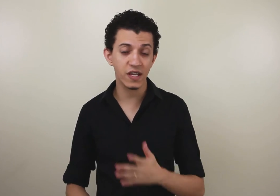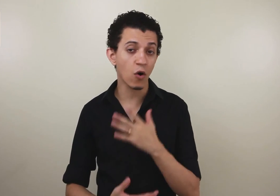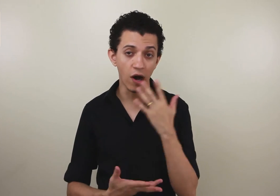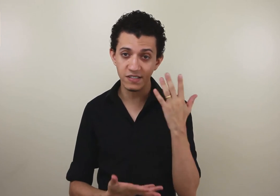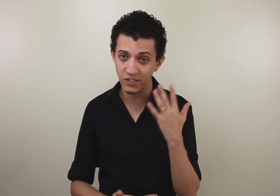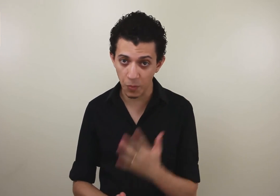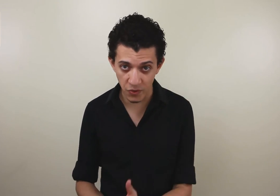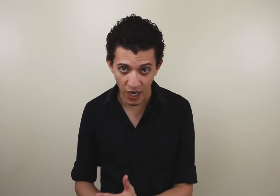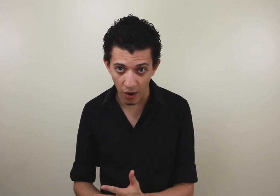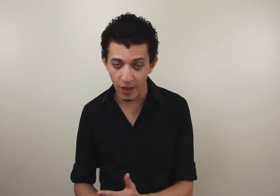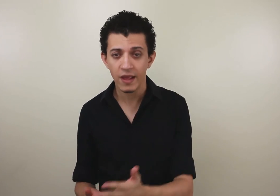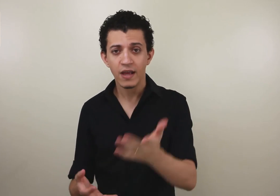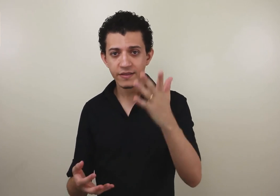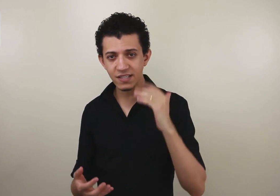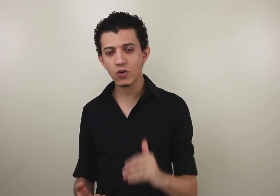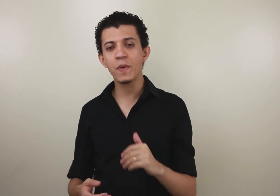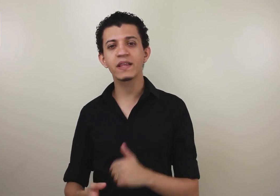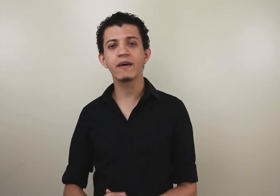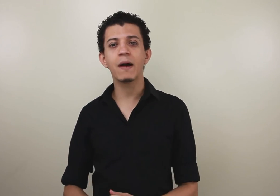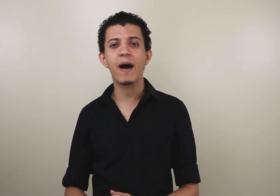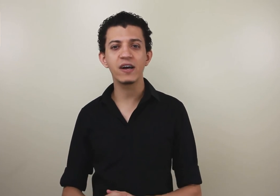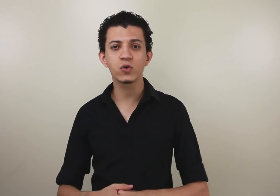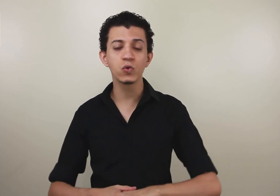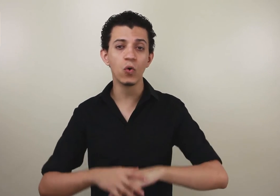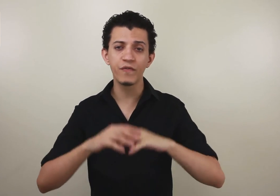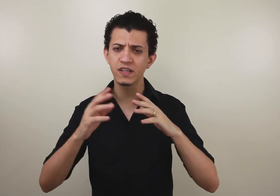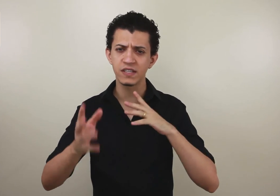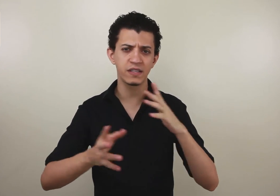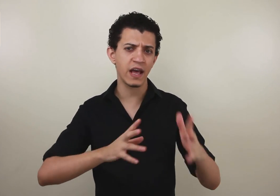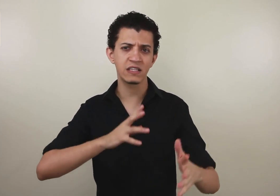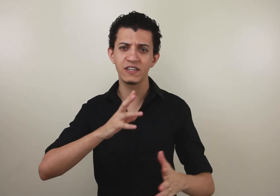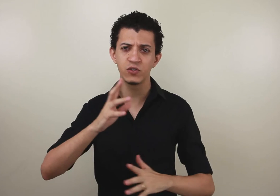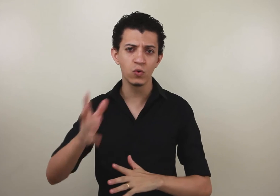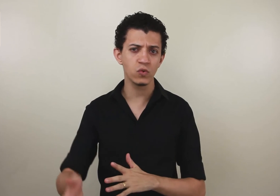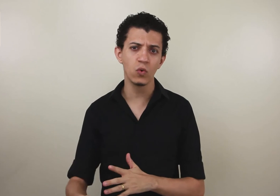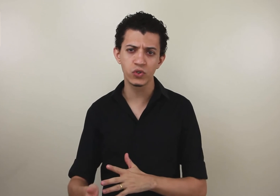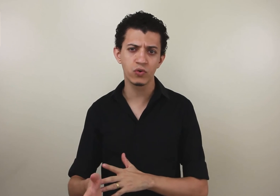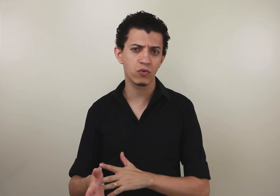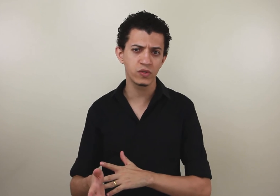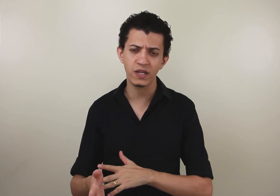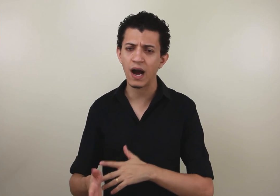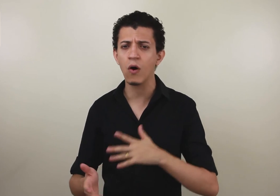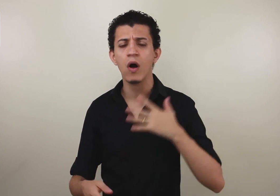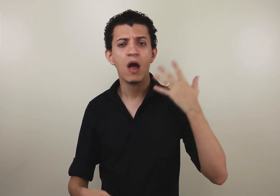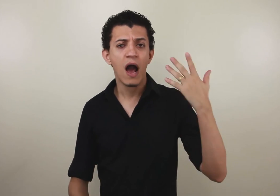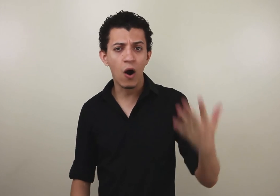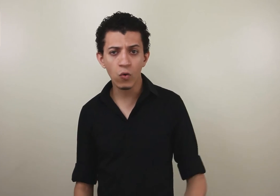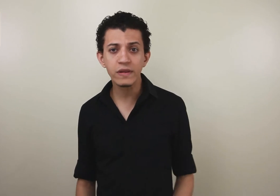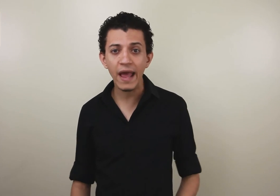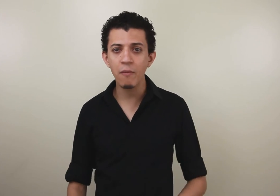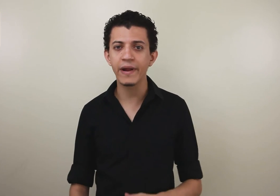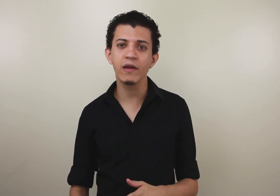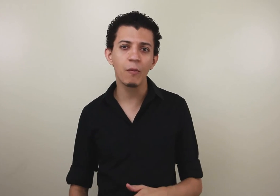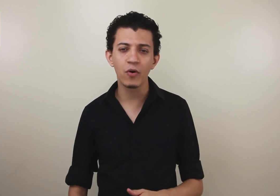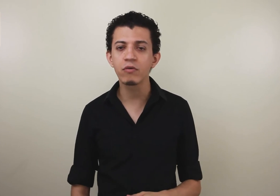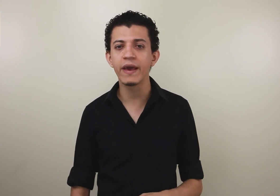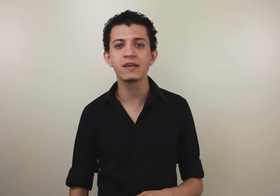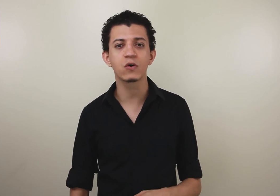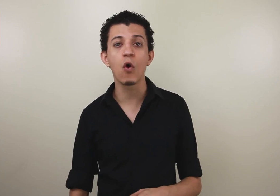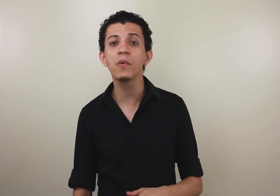você gosta desse tipo de aula. Deixe seu comentário aqui abaixo. Com dúvidas. Se você tem, às vezes, um uso de algum sinal. Algum termo na língua portuguesa. Como